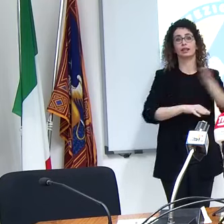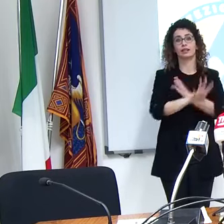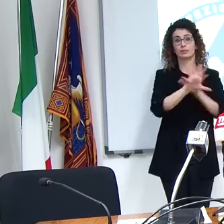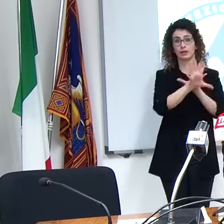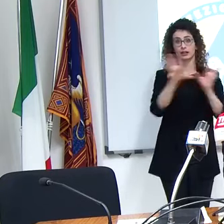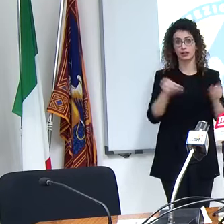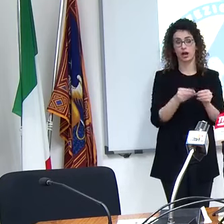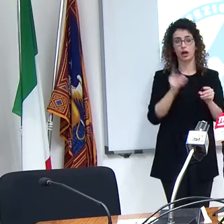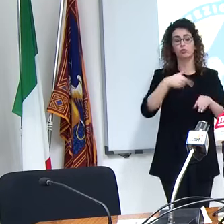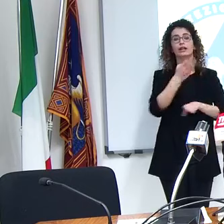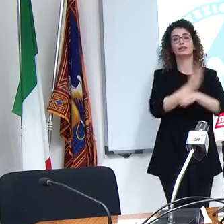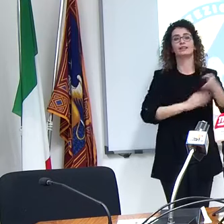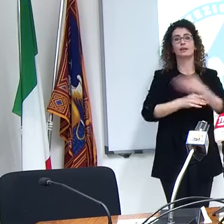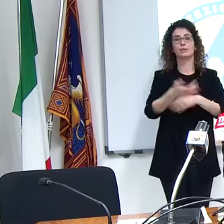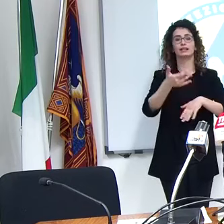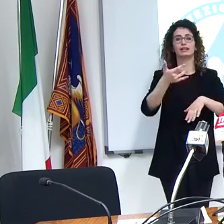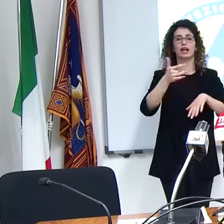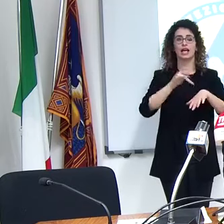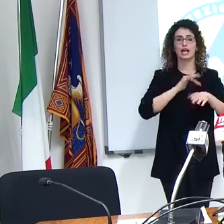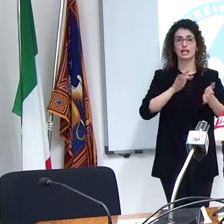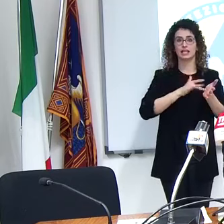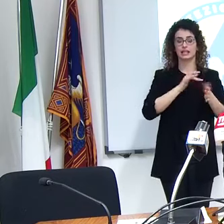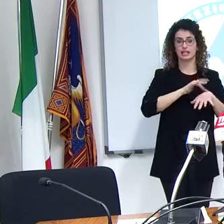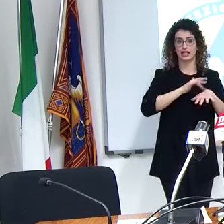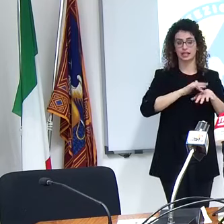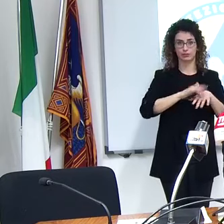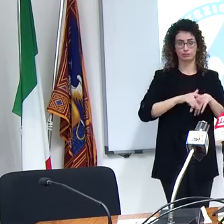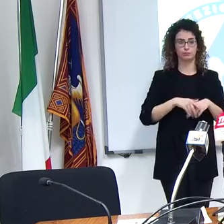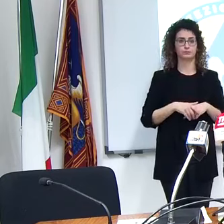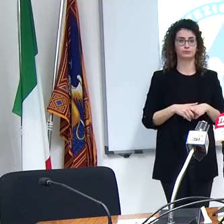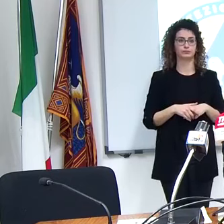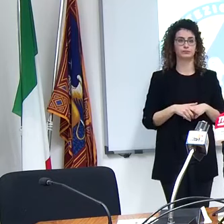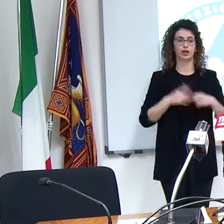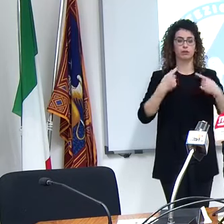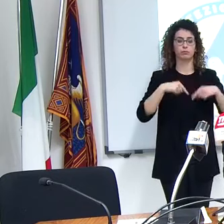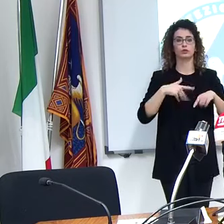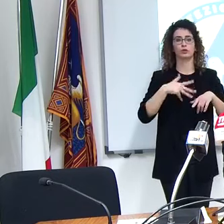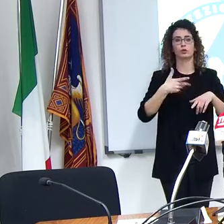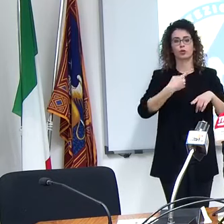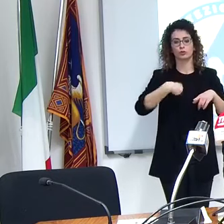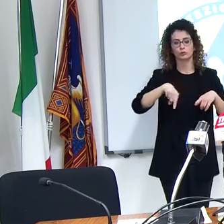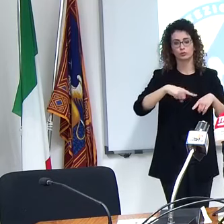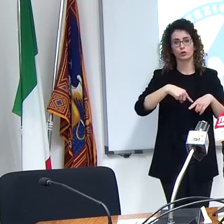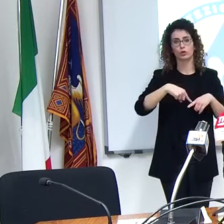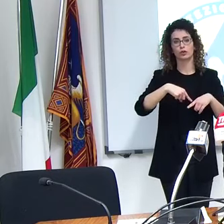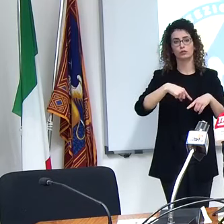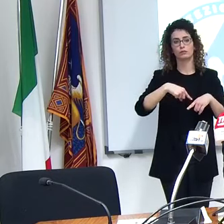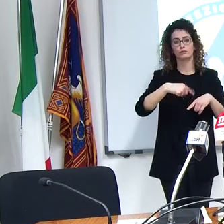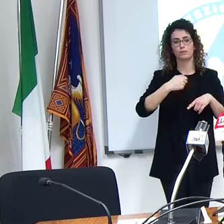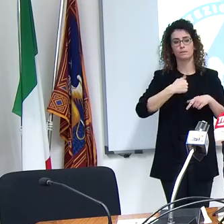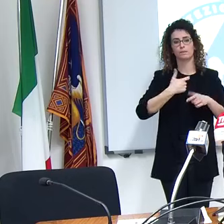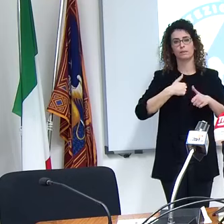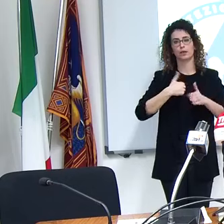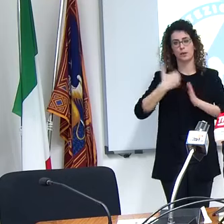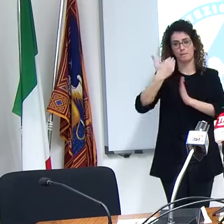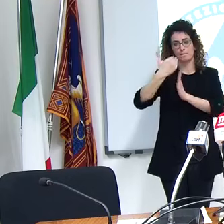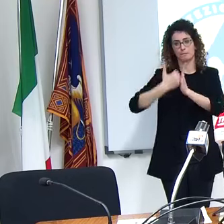disabilità sensoriali quindi noi stiamo facendo la declinazione del piano